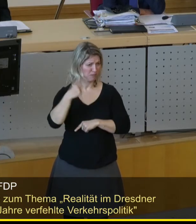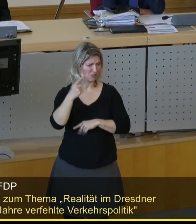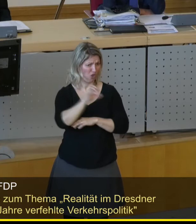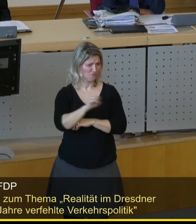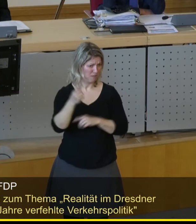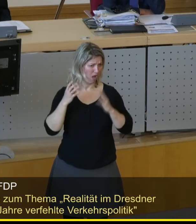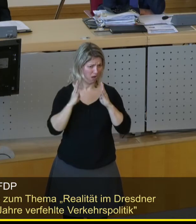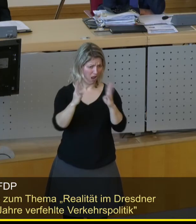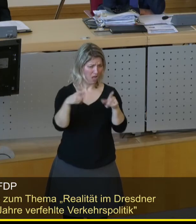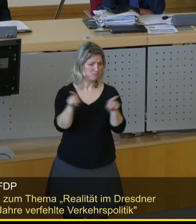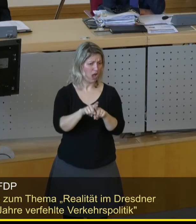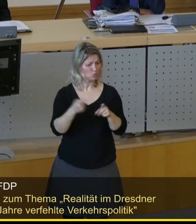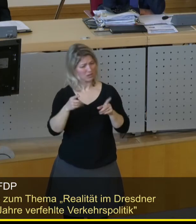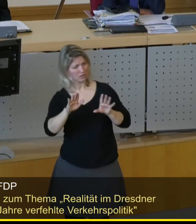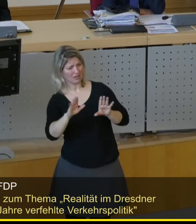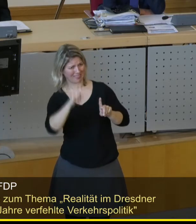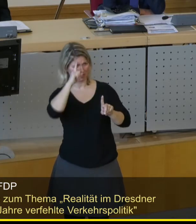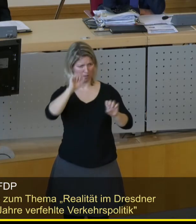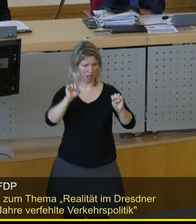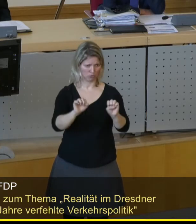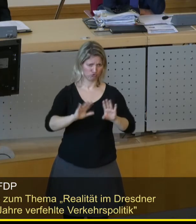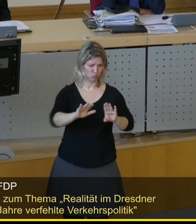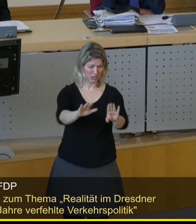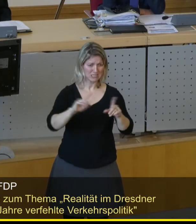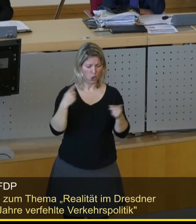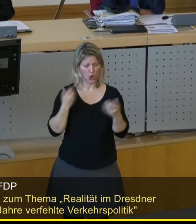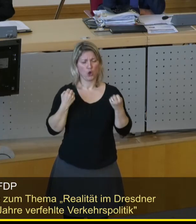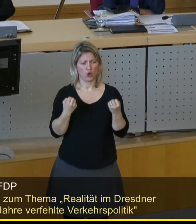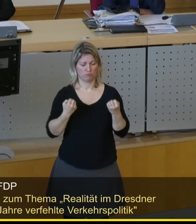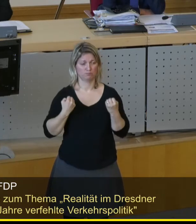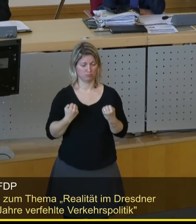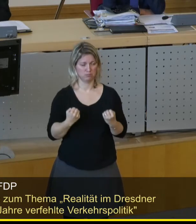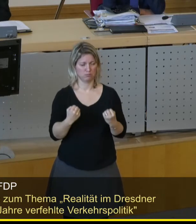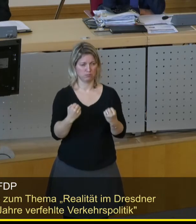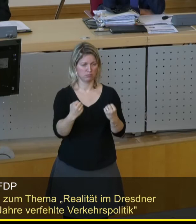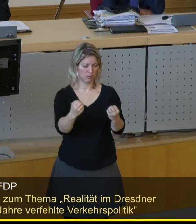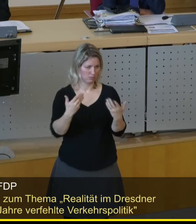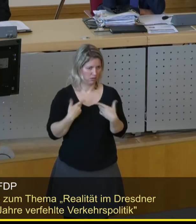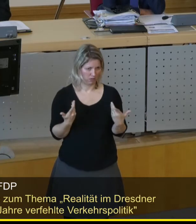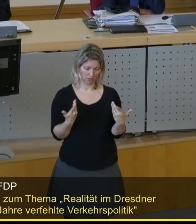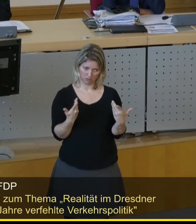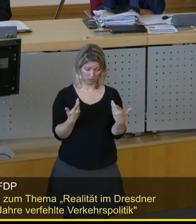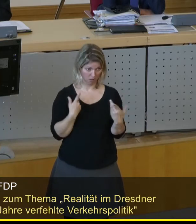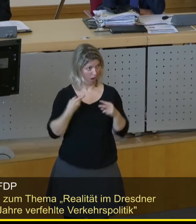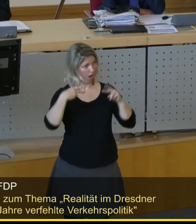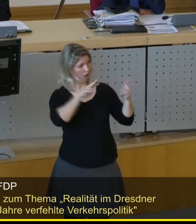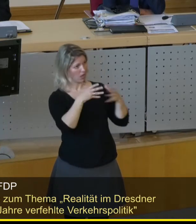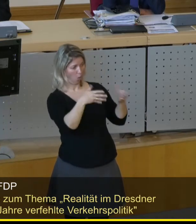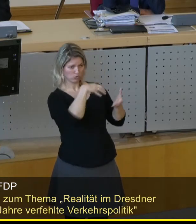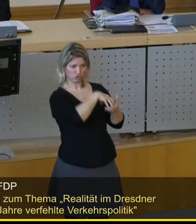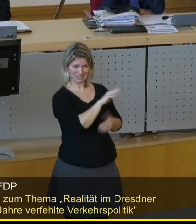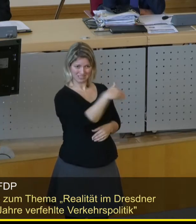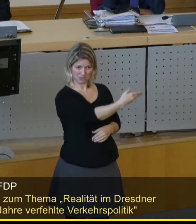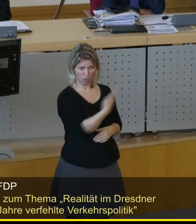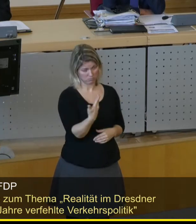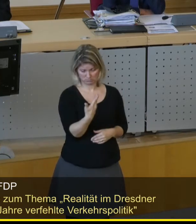Denkmalschutz stellen, weil so eine üble Begrüßungsschneise, wenn man in die Stadt kommt, hat, glaube ich, auch keine andere große Stadt von Bedeutung. Meine Damen